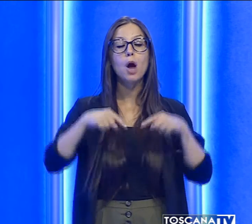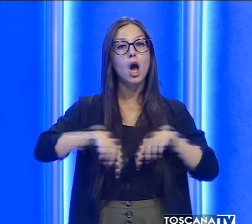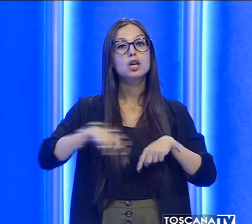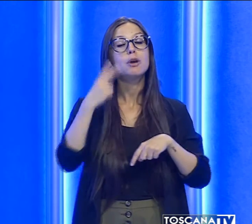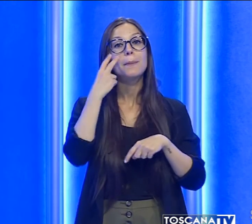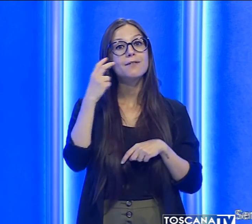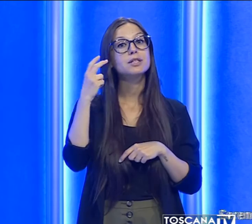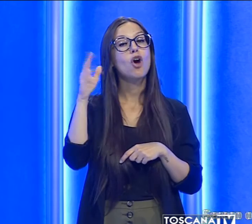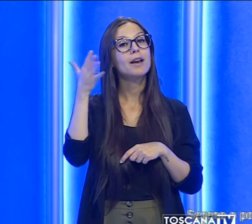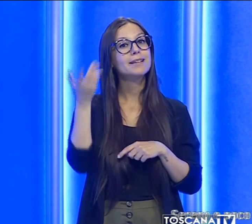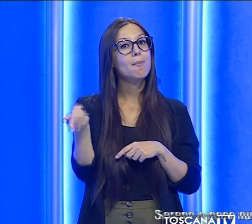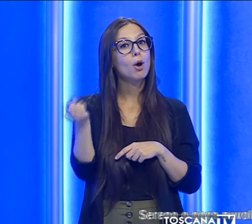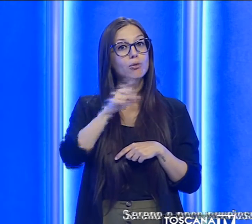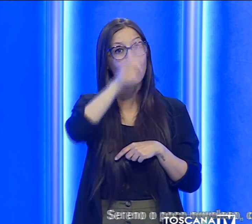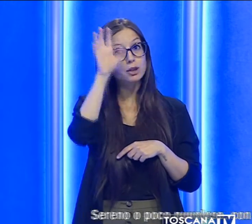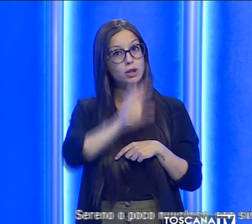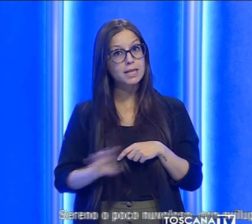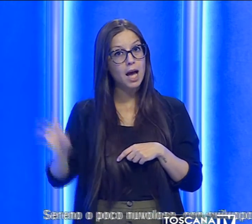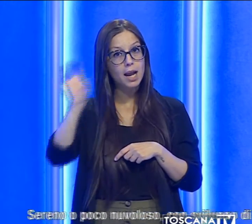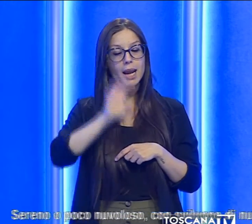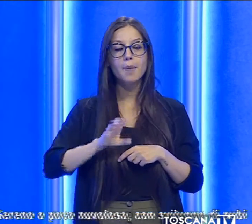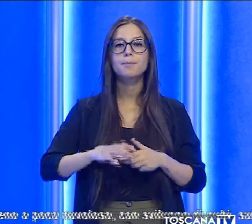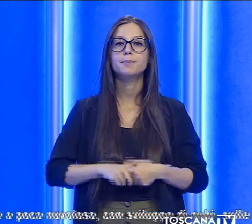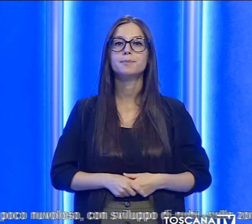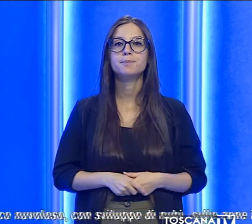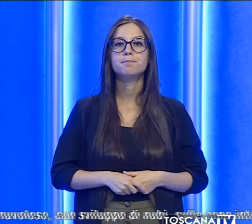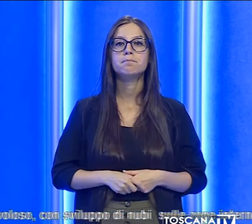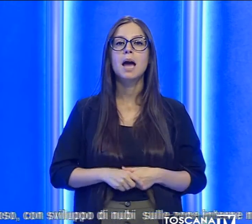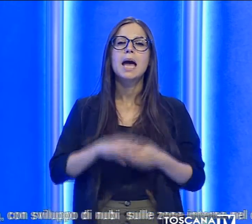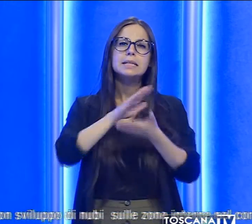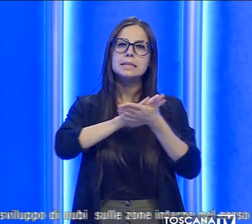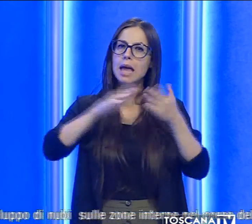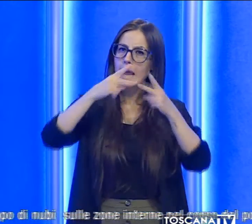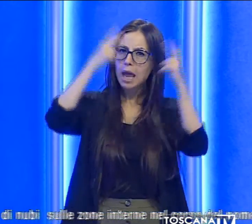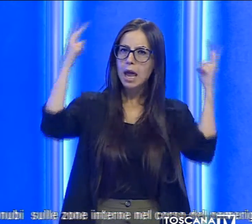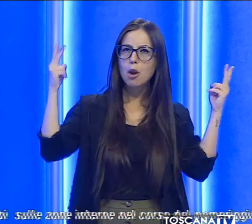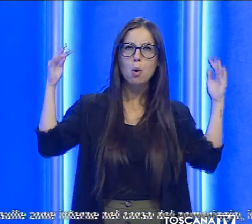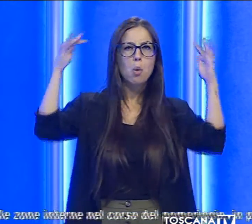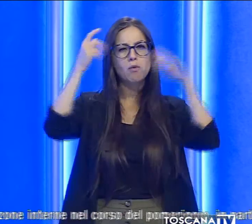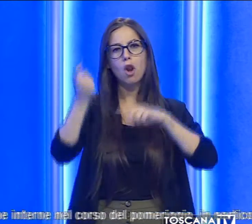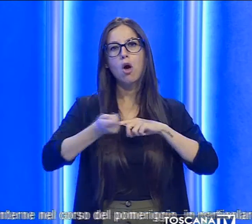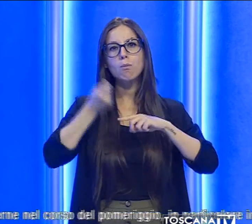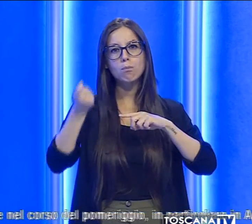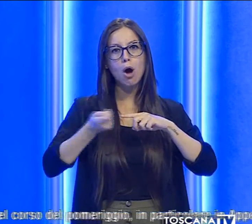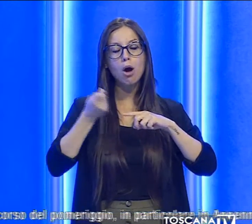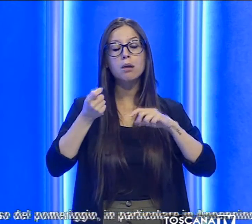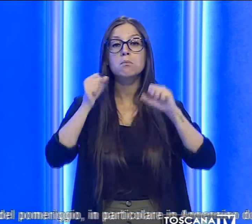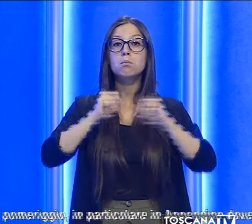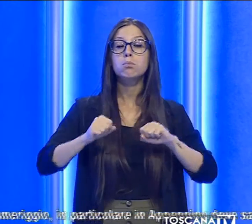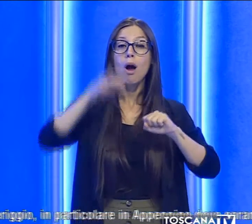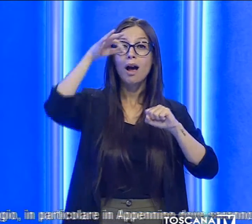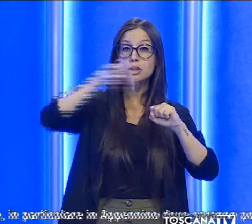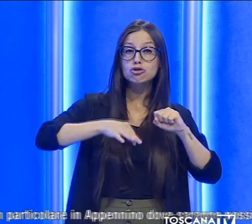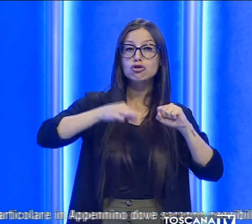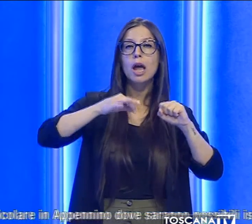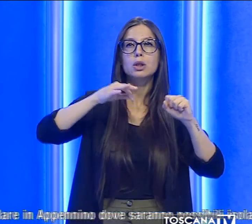previsioni del tempo per domani in Toscana. Sereno o poco nuvoloso con sviluppo di nubi sulle zone interne